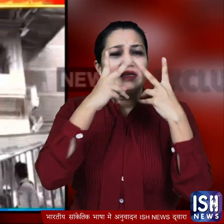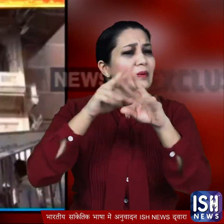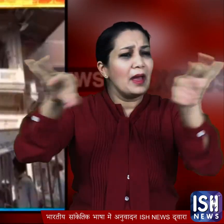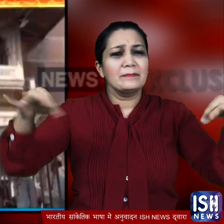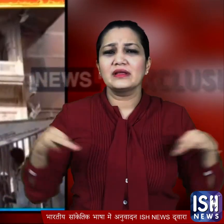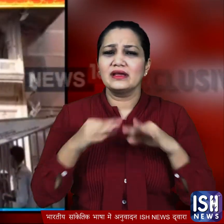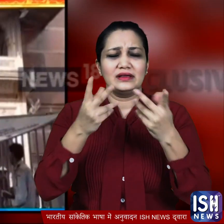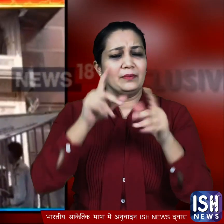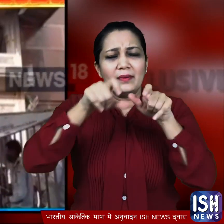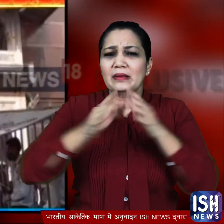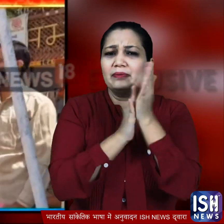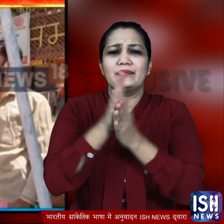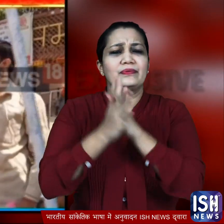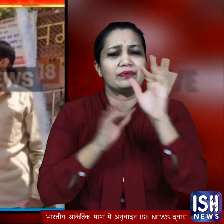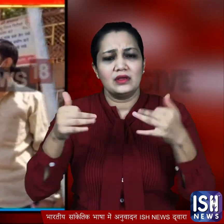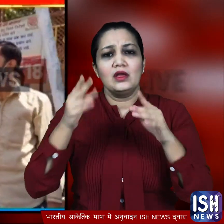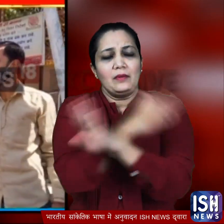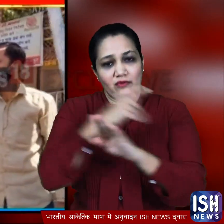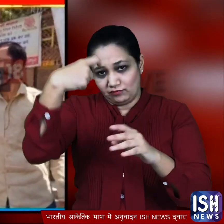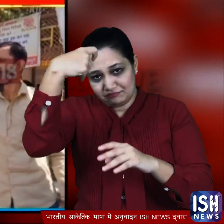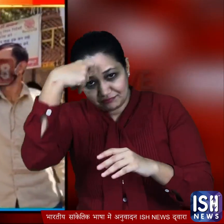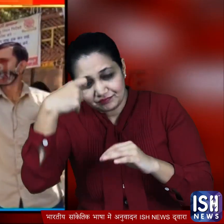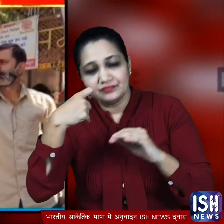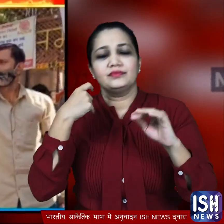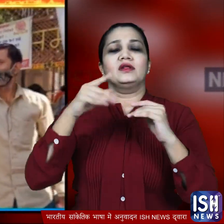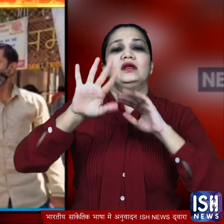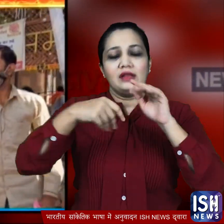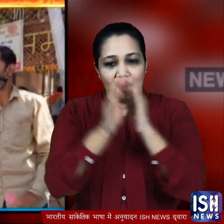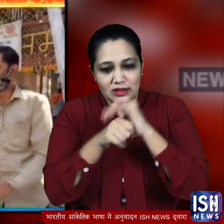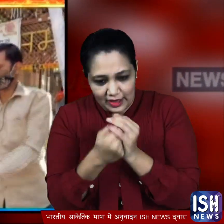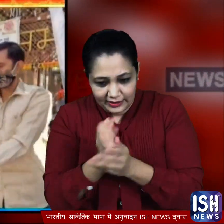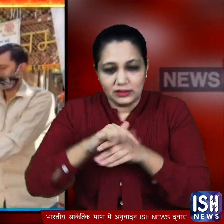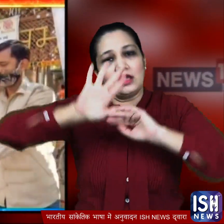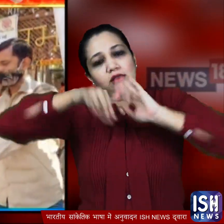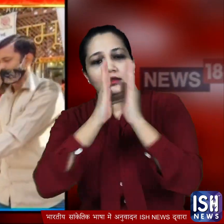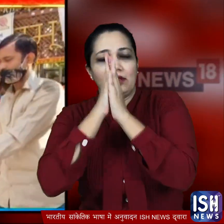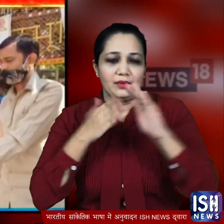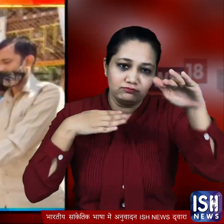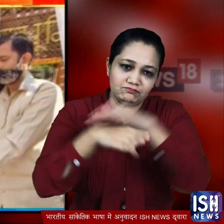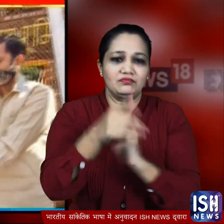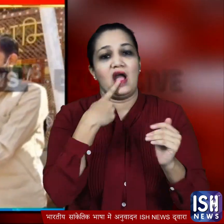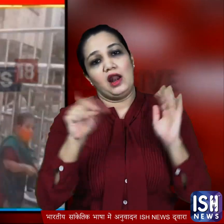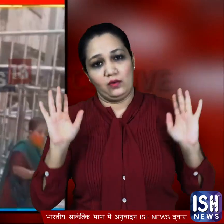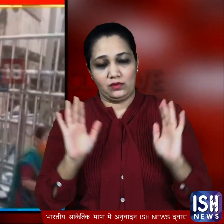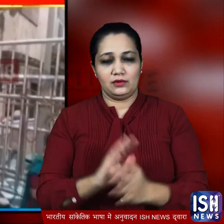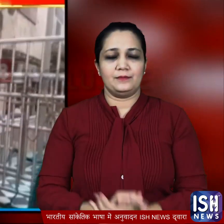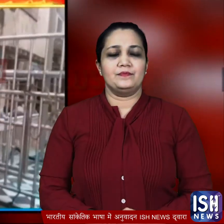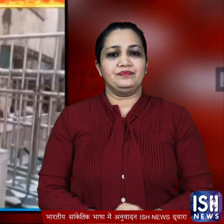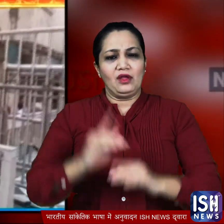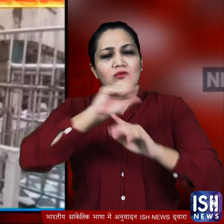मंदर में एंट्री से पहले लोगों के शरीर का तापमान मापा गया फिर उनके हाथों को सनिटाइज करने के बाद उन्हें अंदर जाने दिया गया दिन गुजरने के साथ